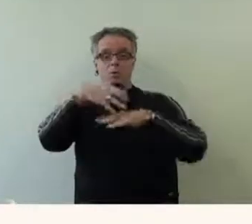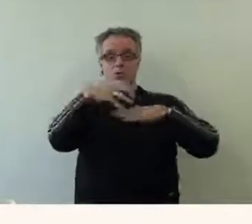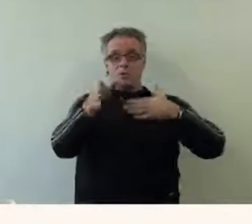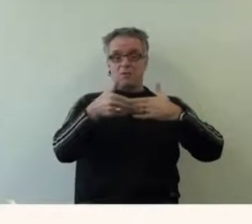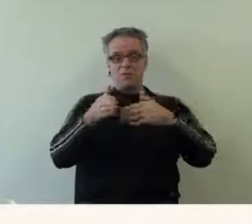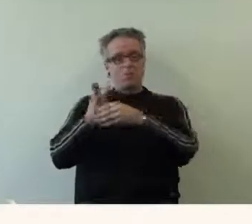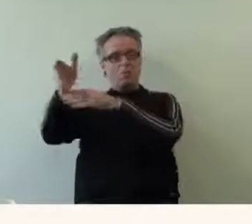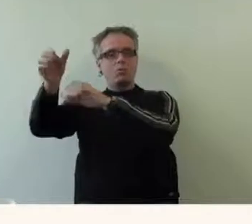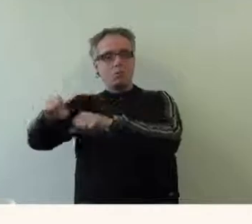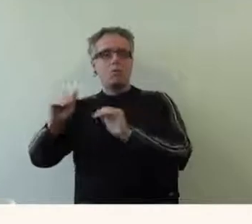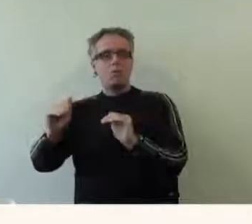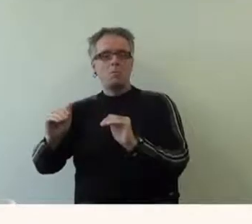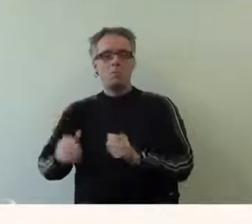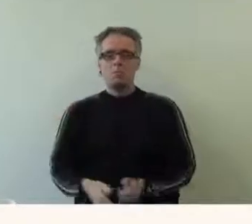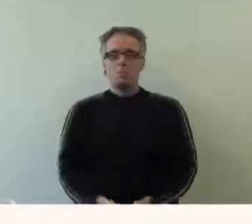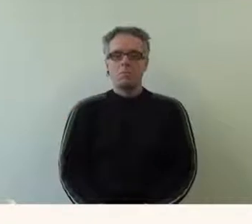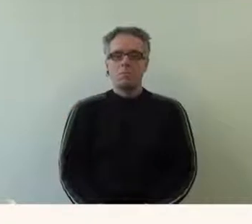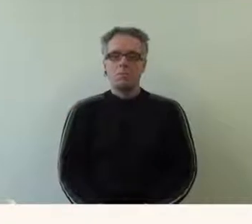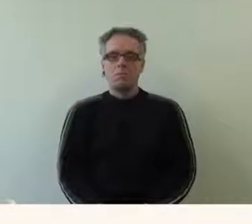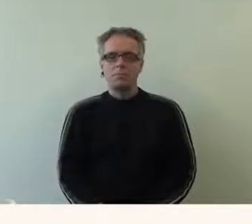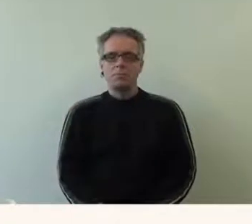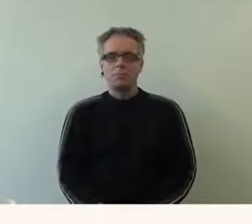au café en dehors des horaires d'ouverture.